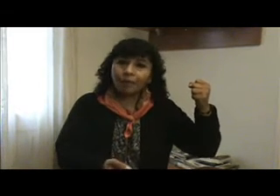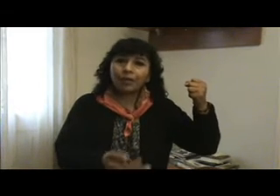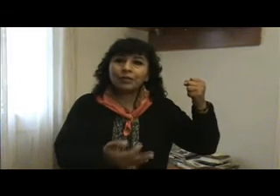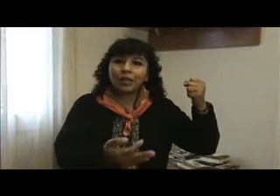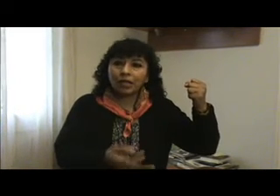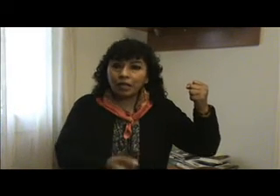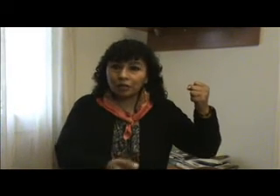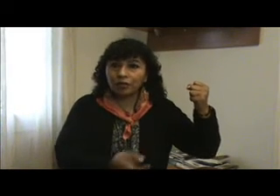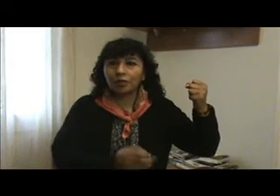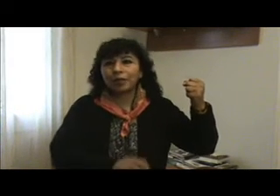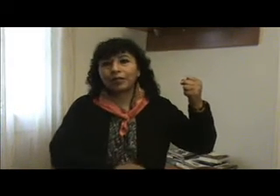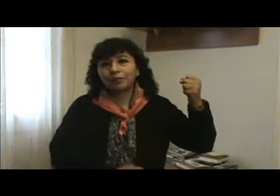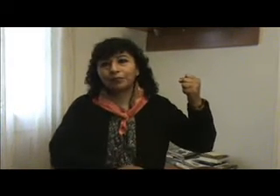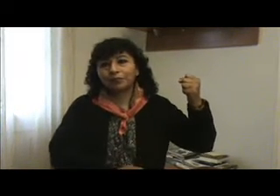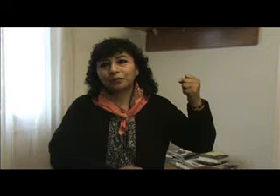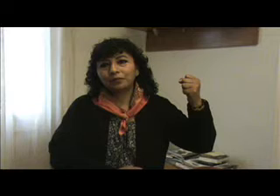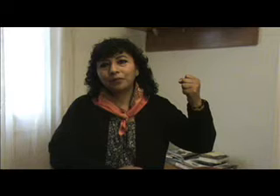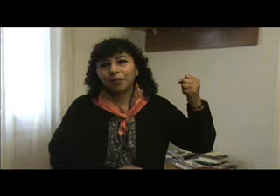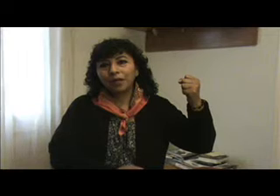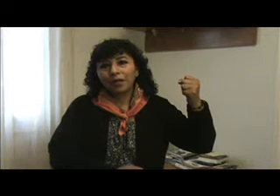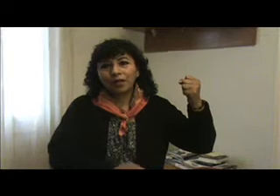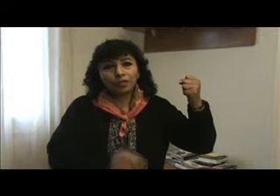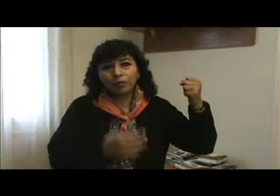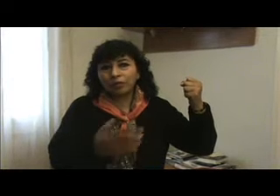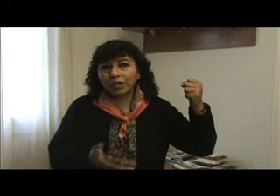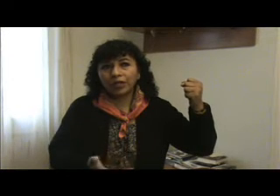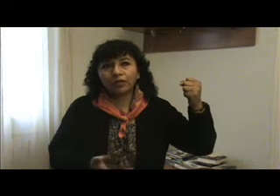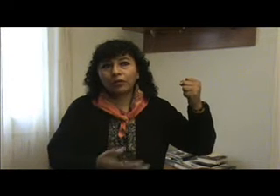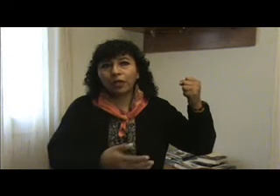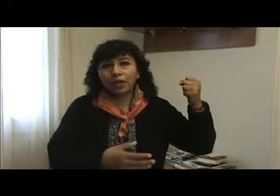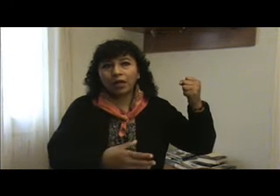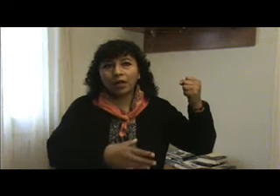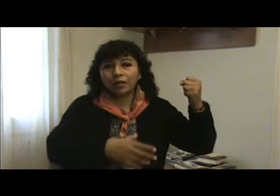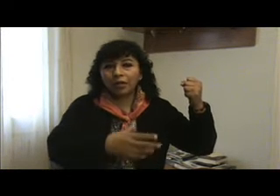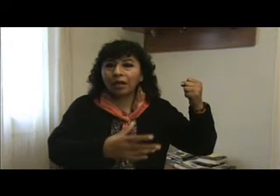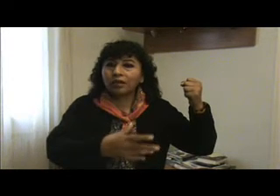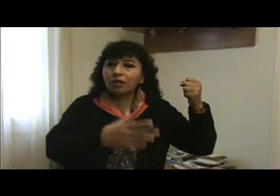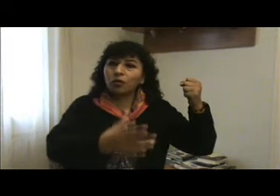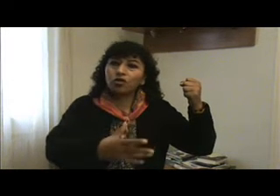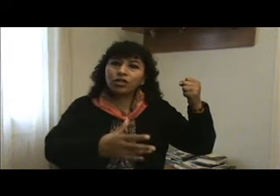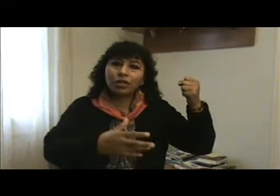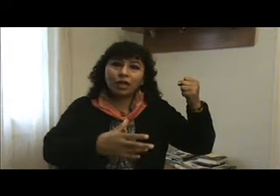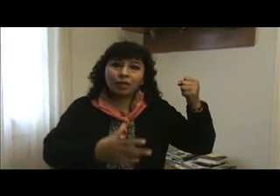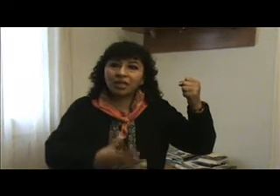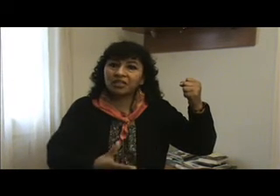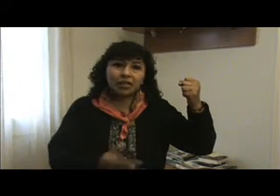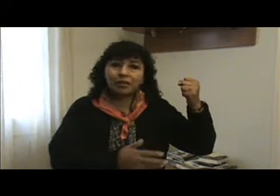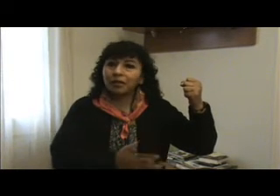Álvarez e Ignacio del Valle. Estuvimos allí toda la tarde, noche, al amanecer,